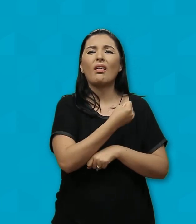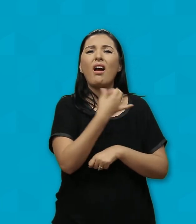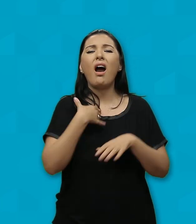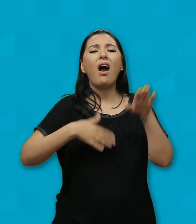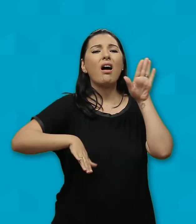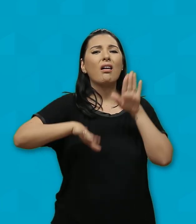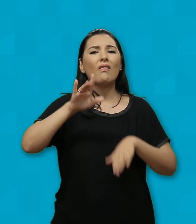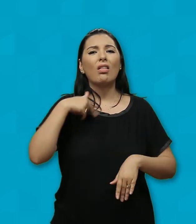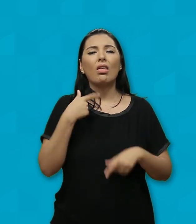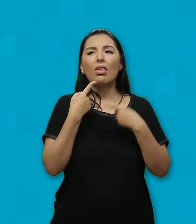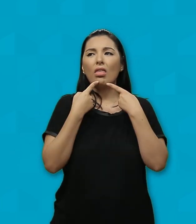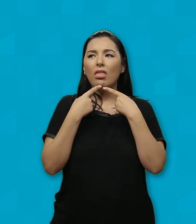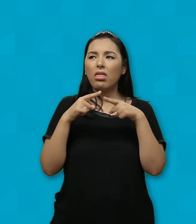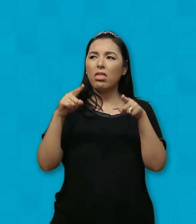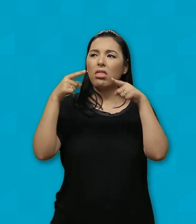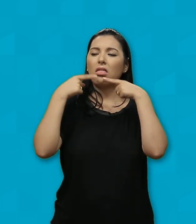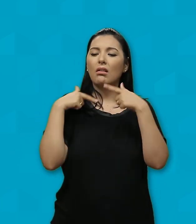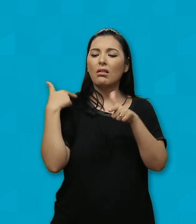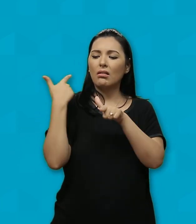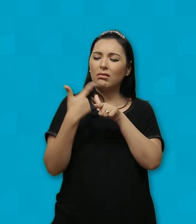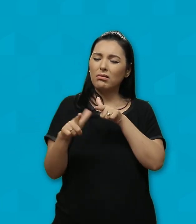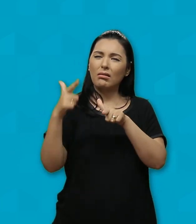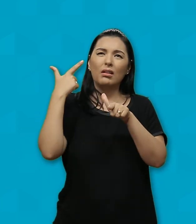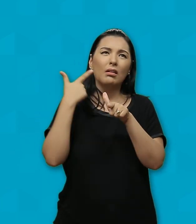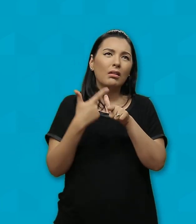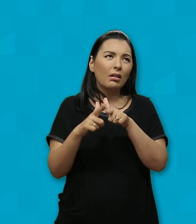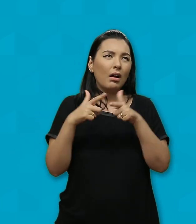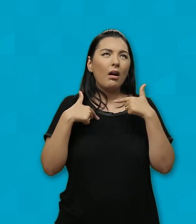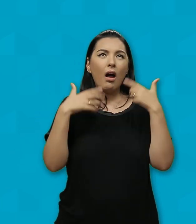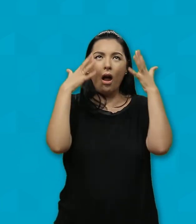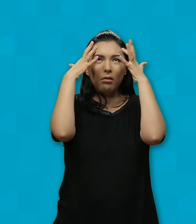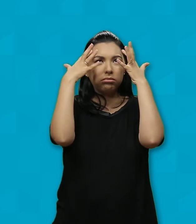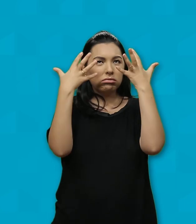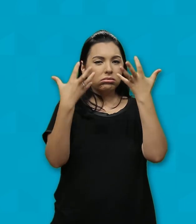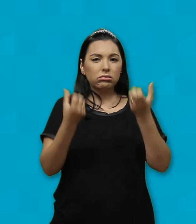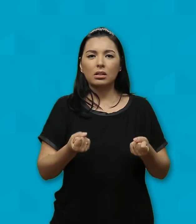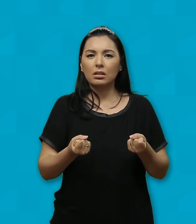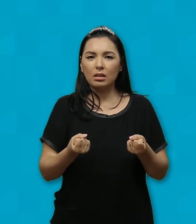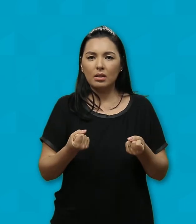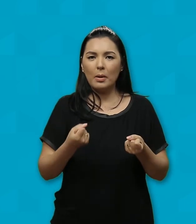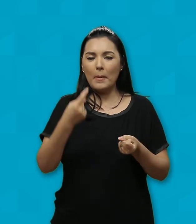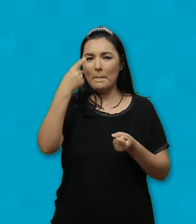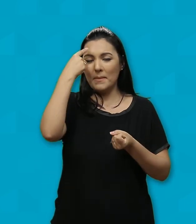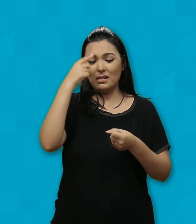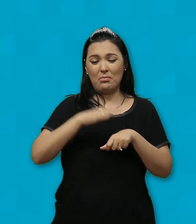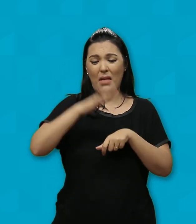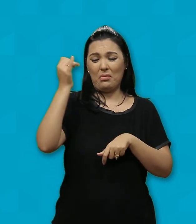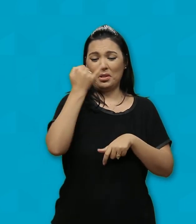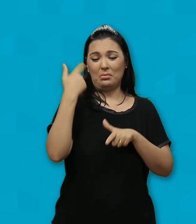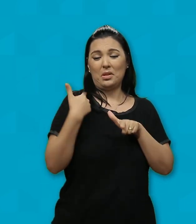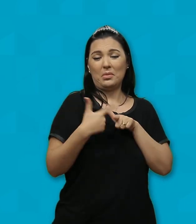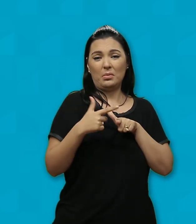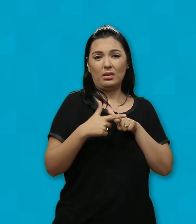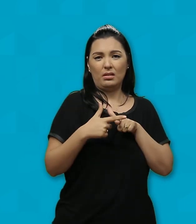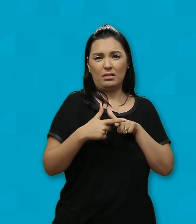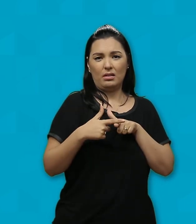Que nos nossos fardos estão pesados E achamos que nossa cruz é a maior de todas Só pensa assim